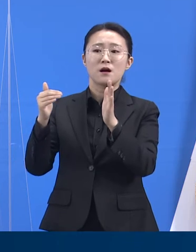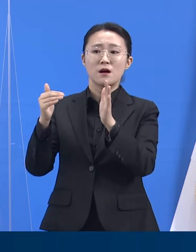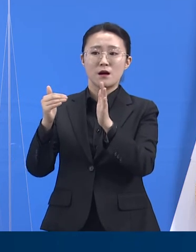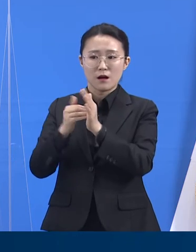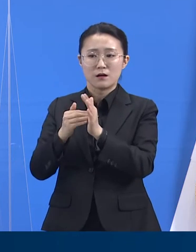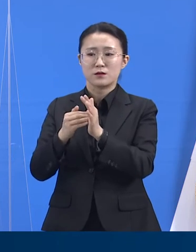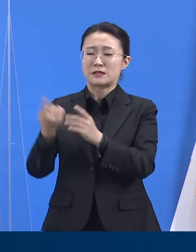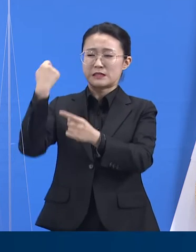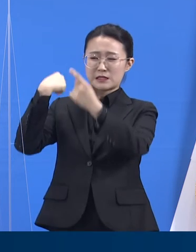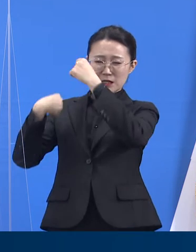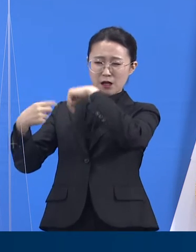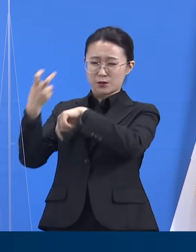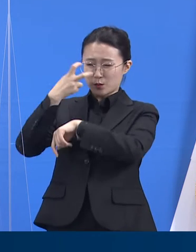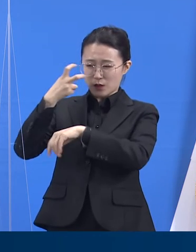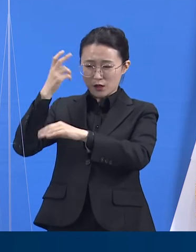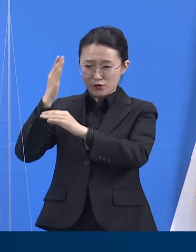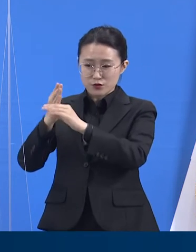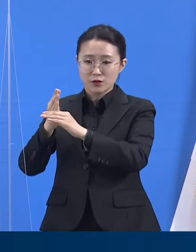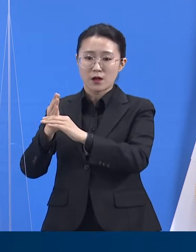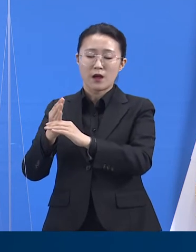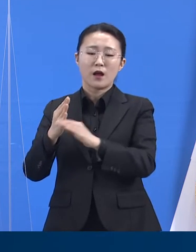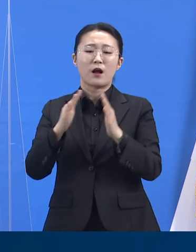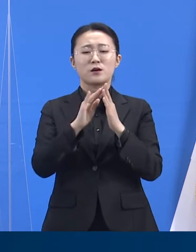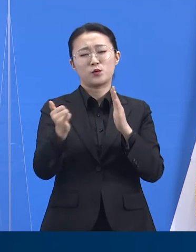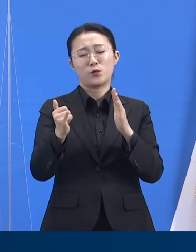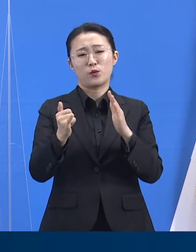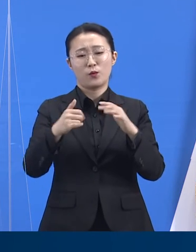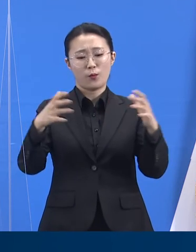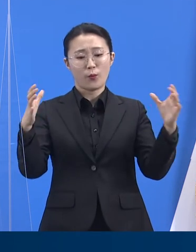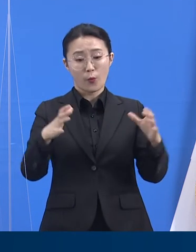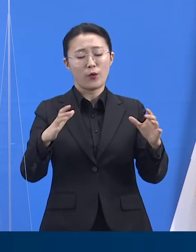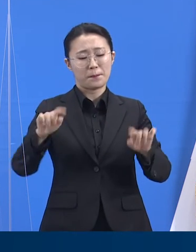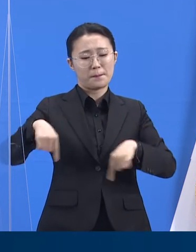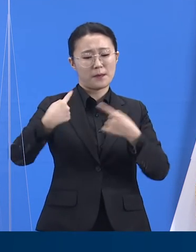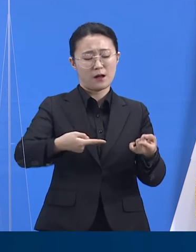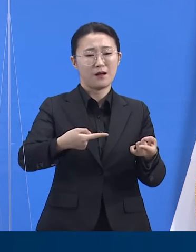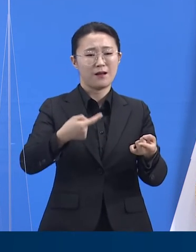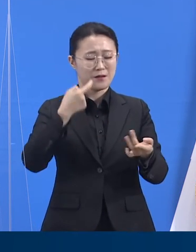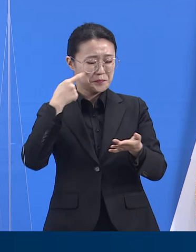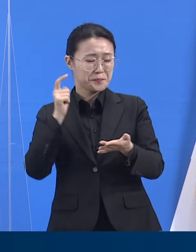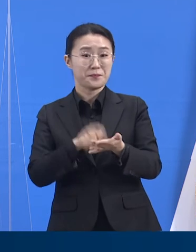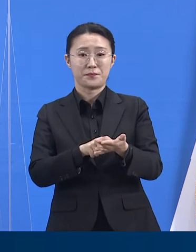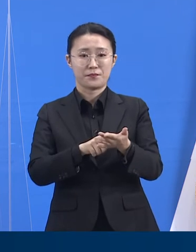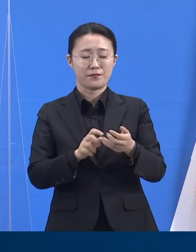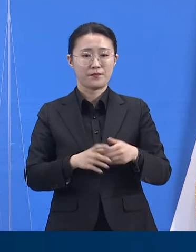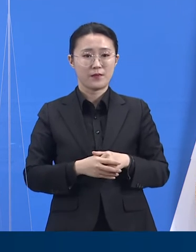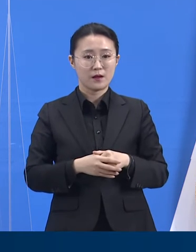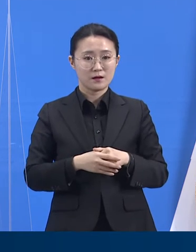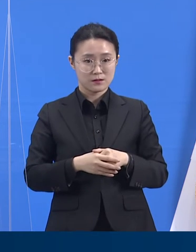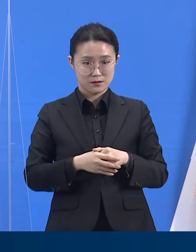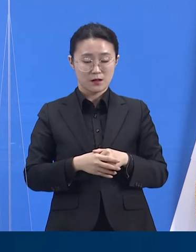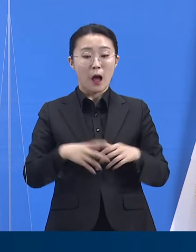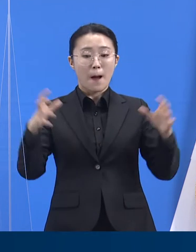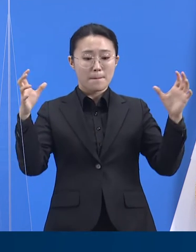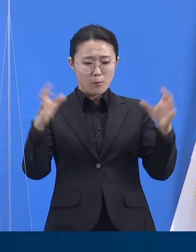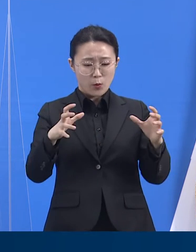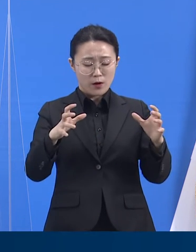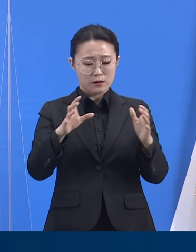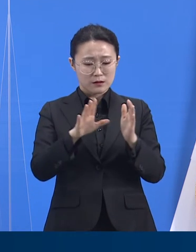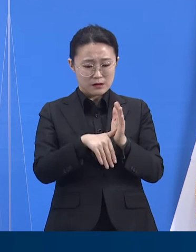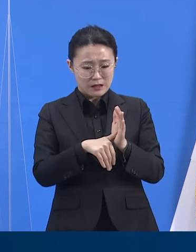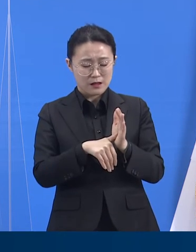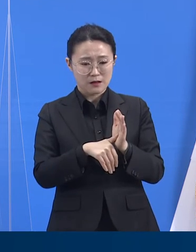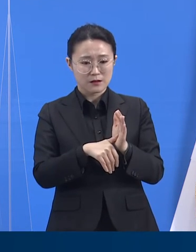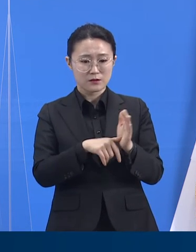사실이 확인되었습니다. 이에 5일 모임을 했던 가족과 관련자들을 대상으로 검사가 진행되었고, 추가